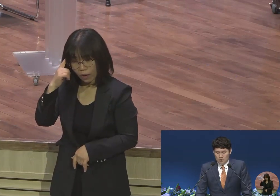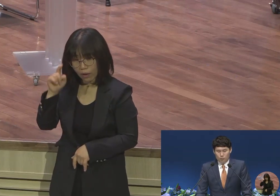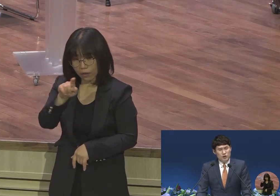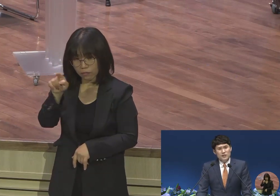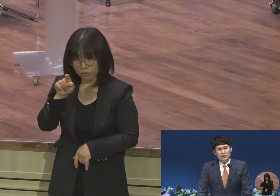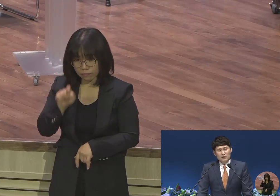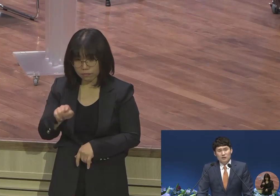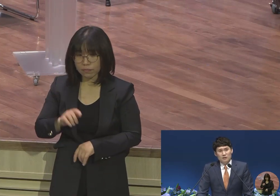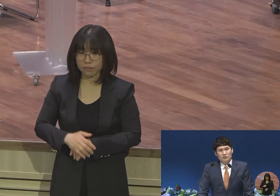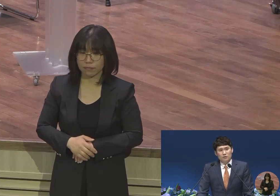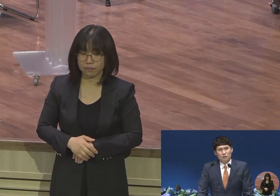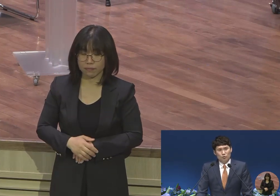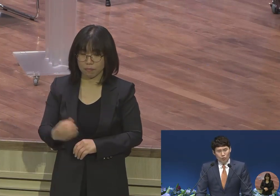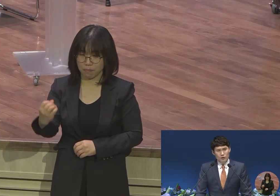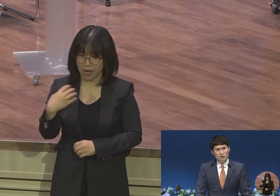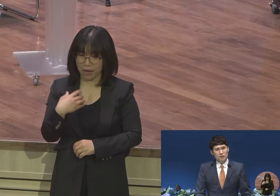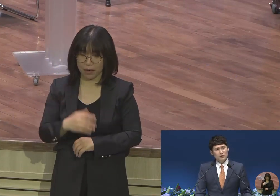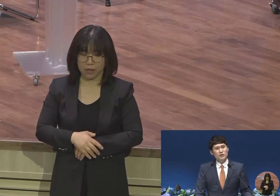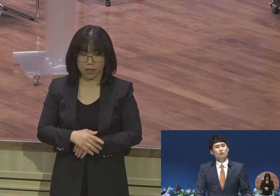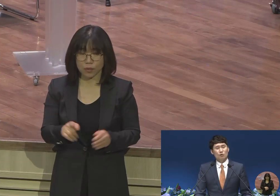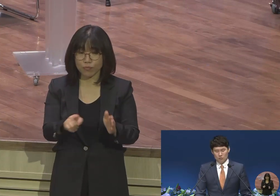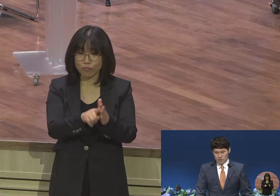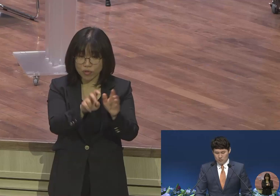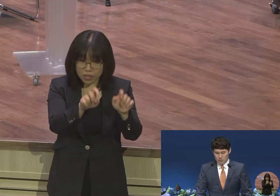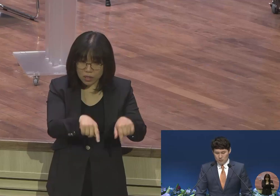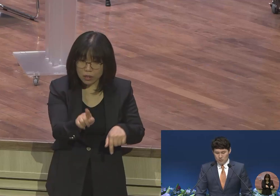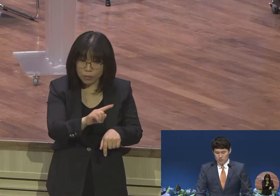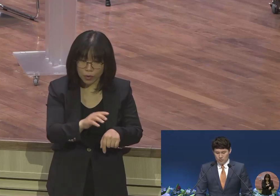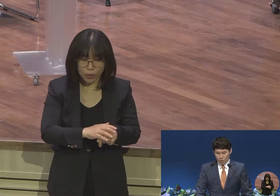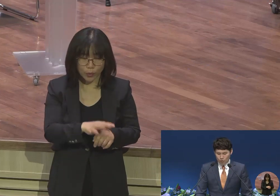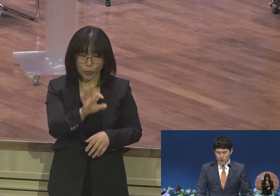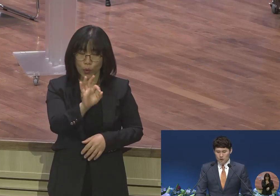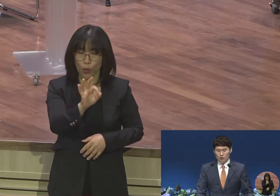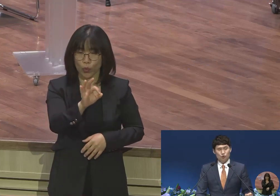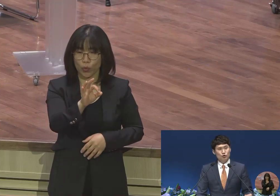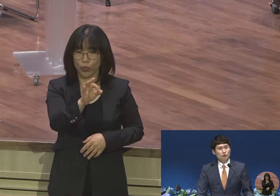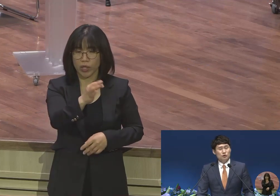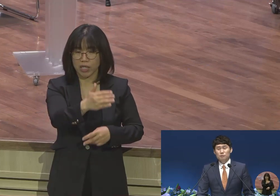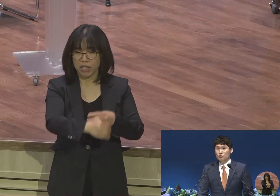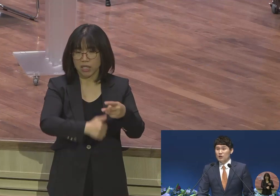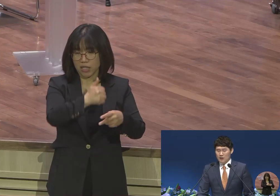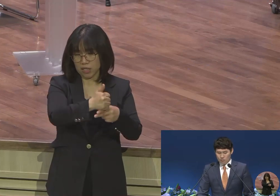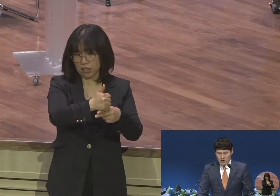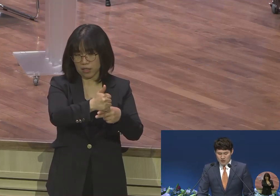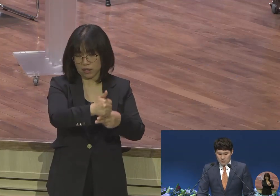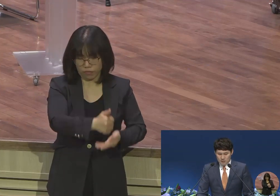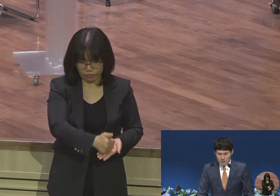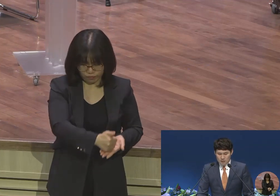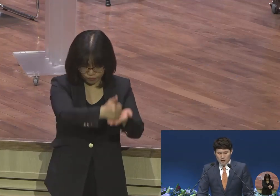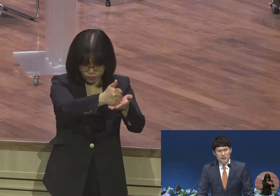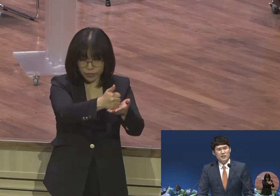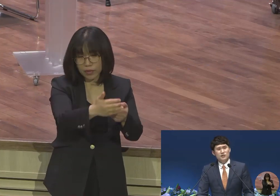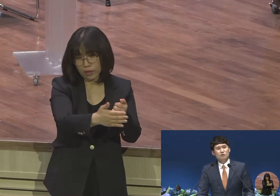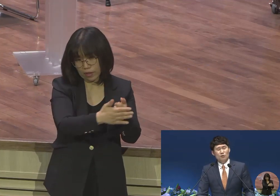불신자들은 돈을 신으로 돈을 주인으로 섬기고 있기 때문에 일시적으로